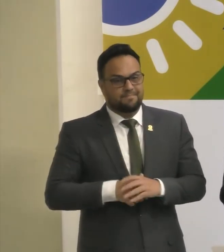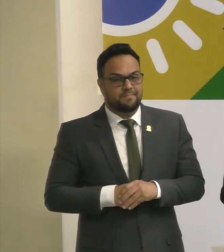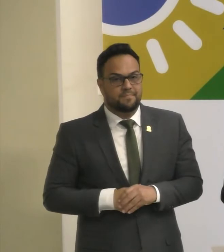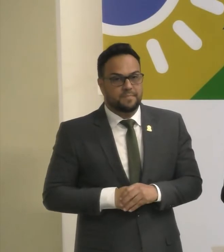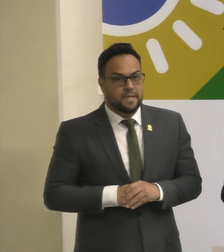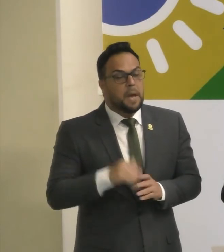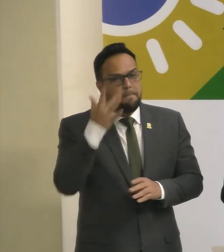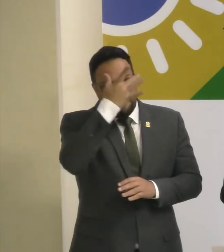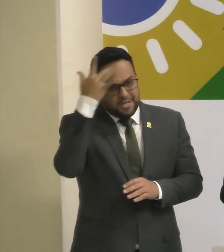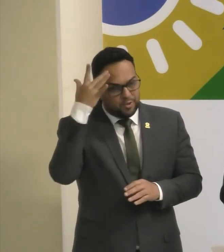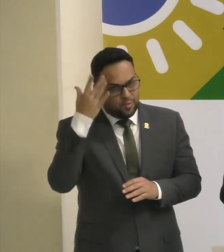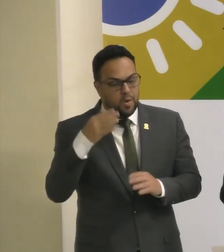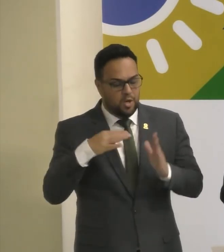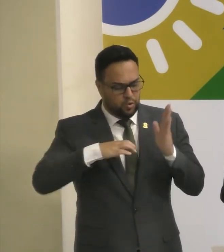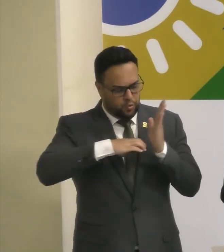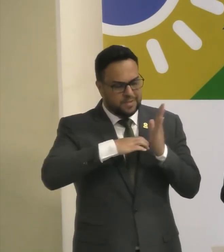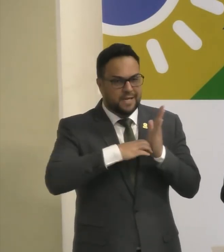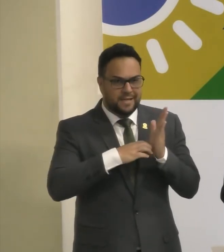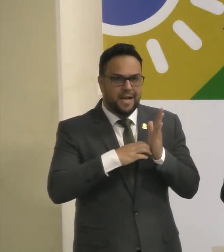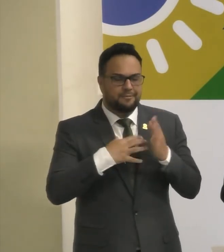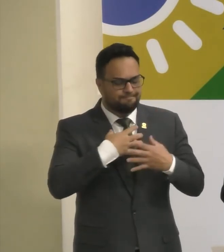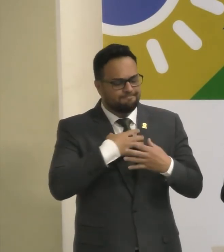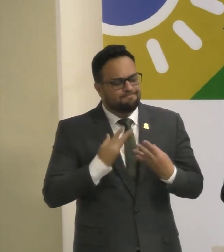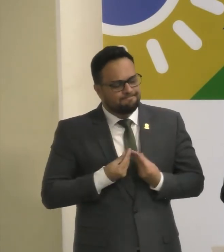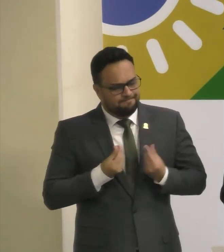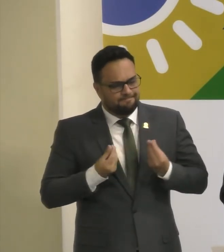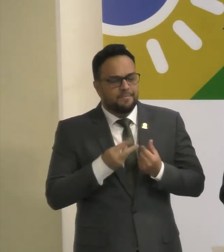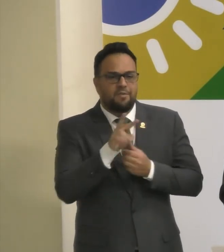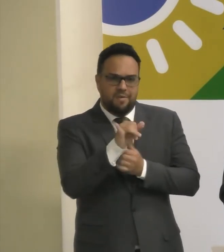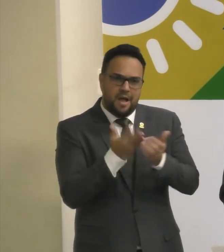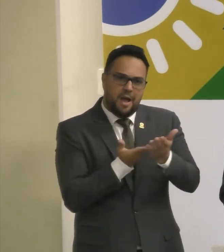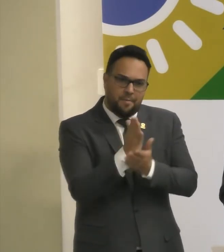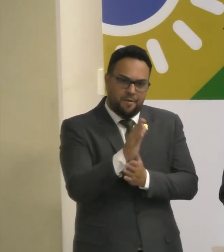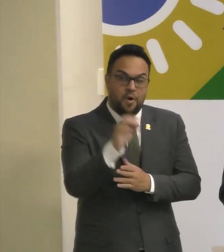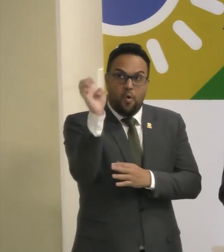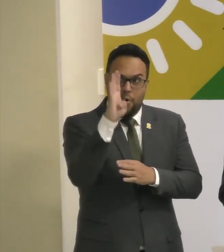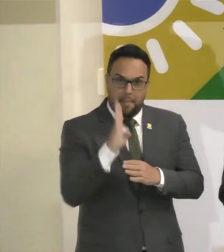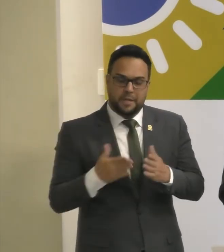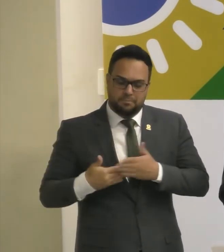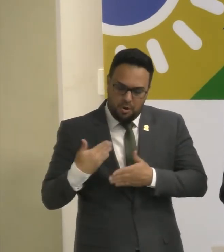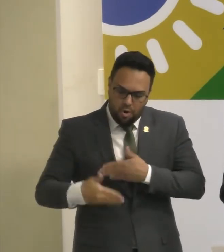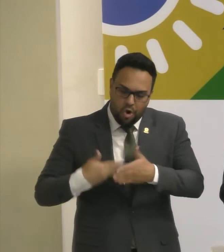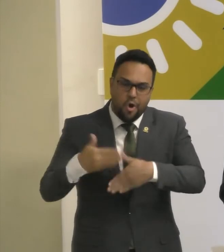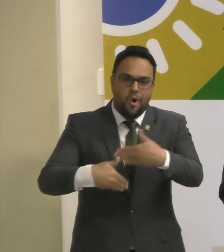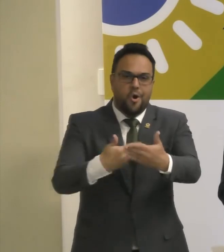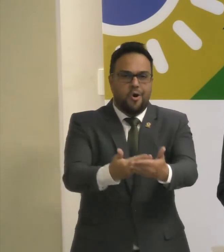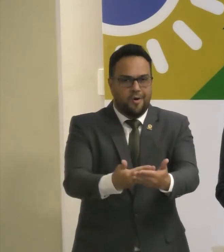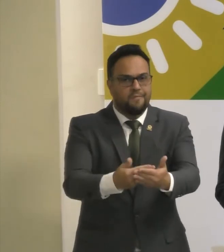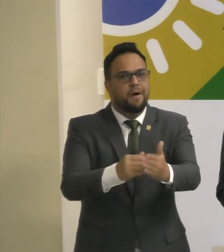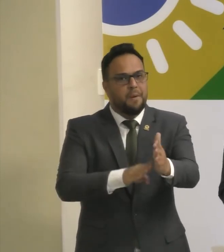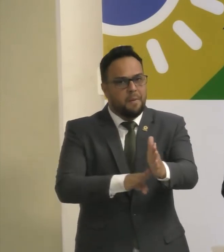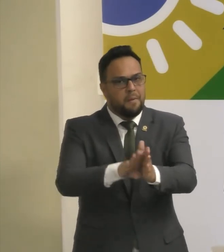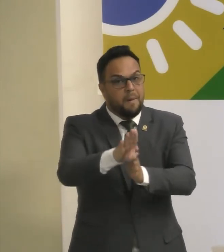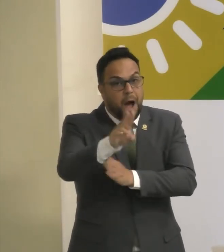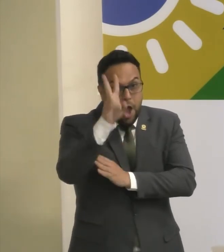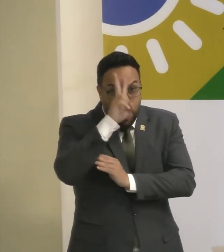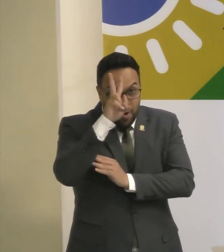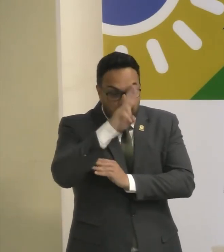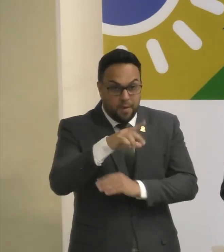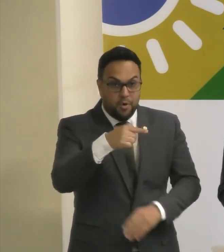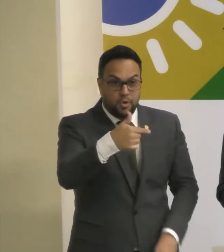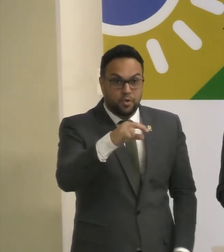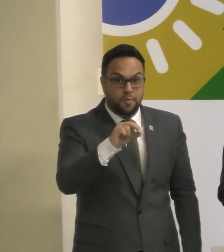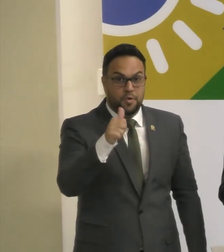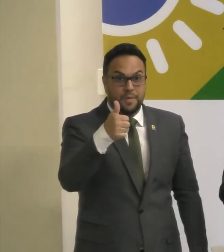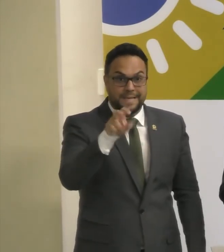sensível, aprovará também a essa medida. E o Brasil segue o seu destino. Lembra aqui que nos anos 2015